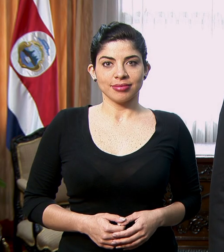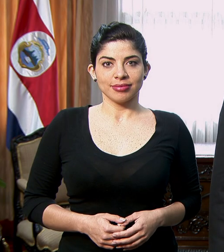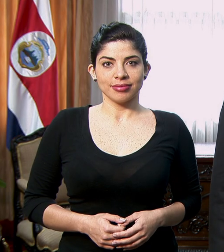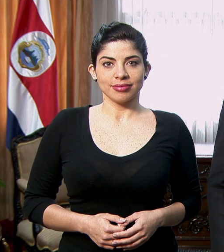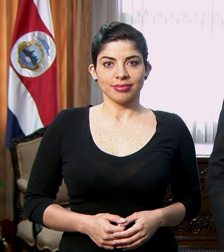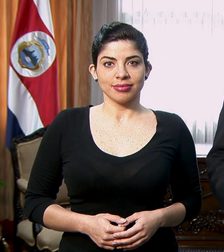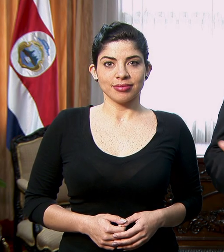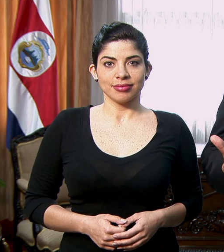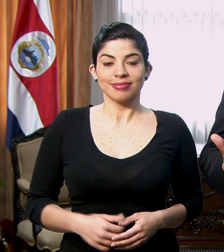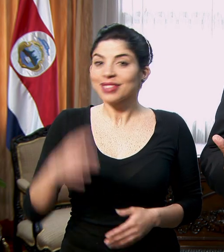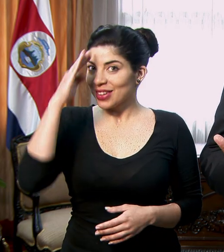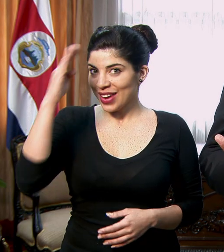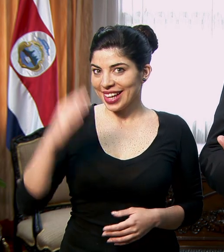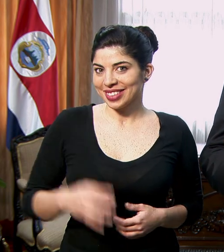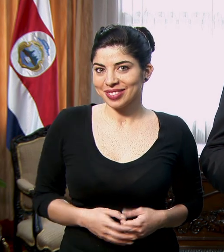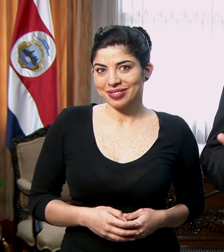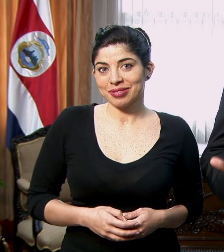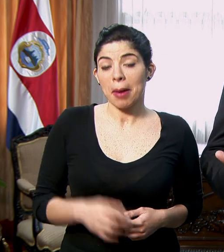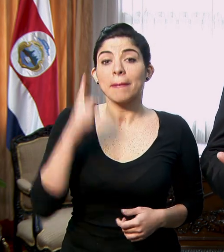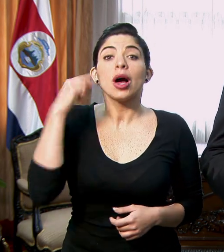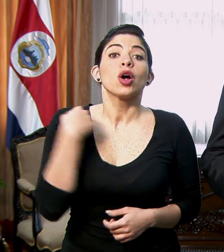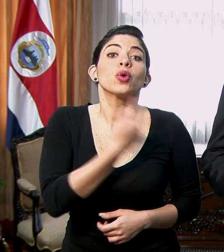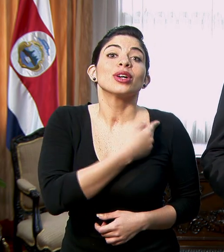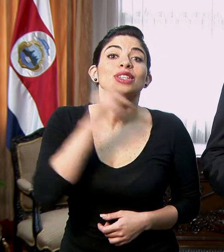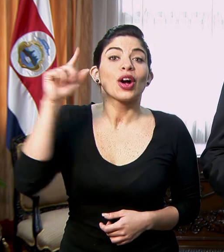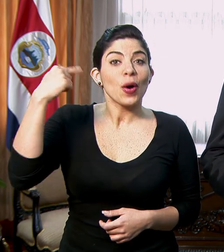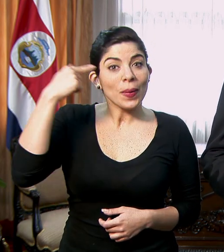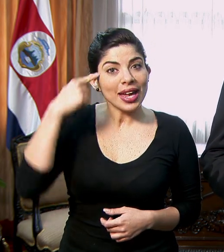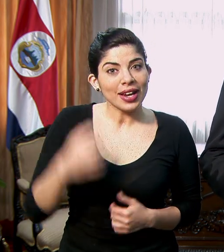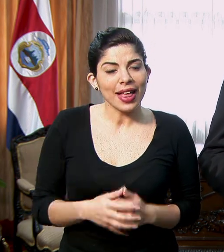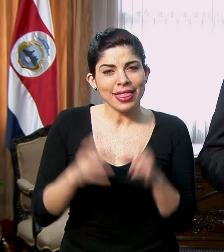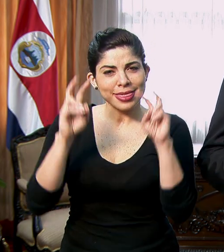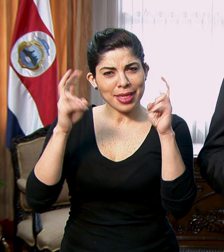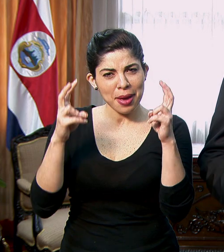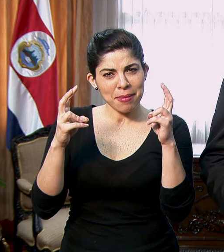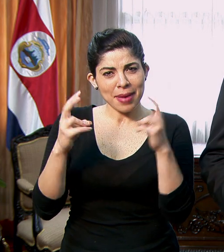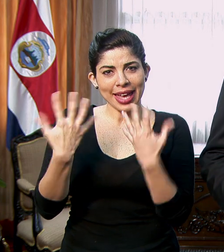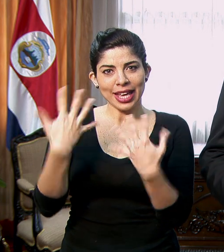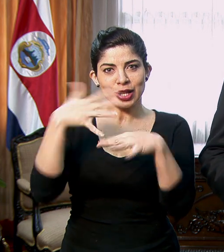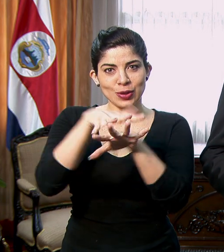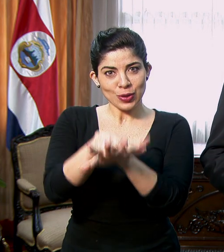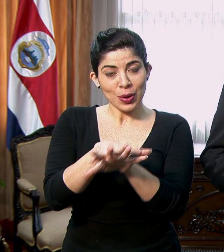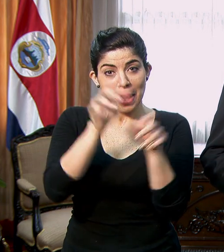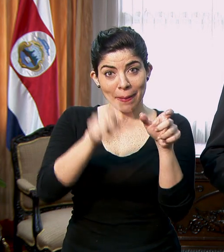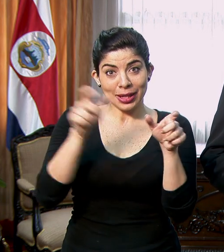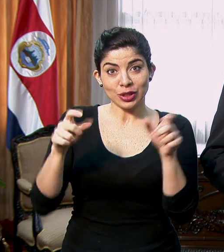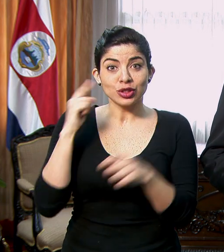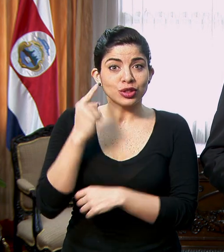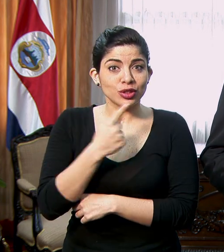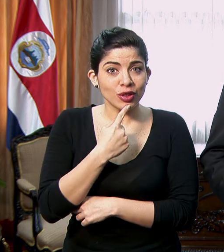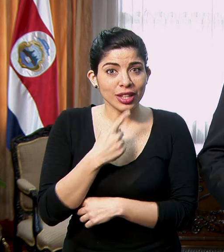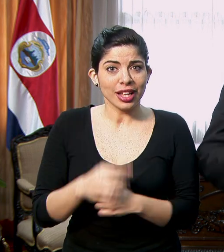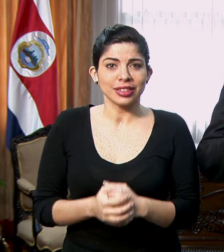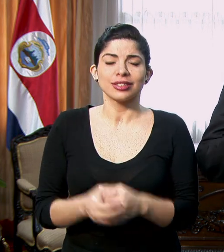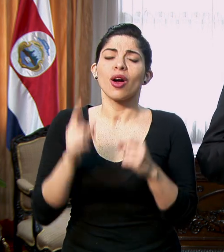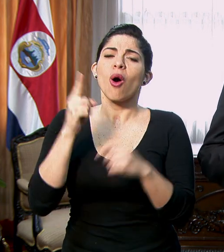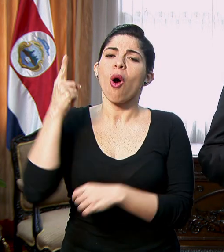Hola, para nuestro gobierno, el tema de la inclusión de las personas sordas es una obligación